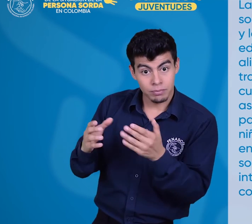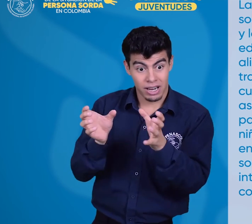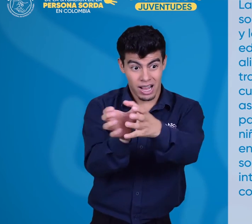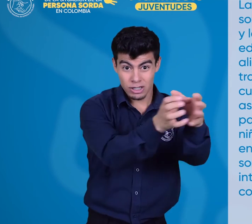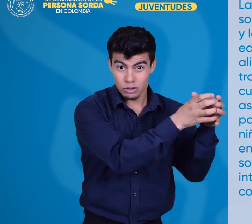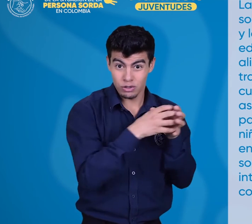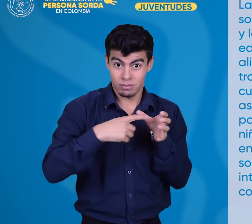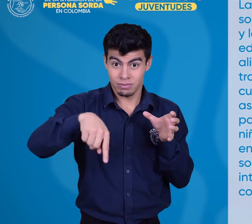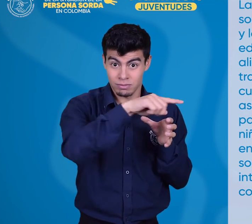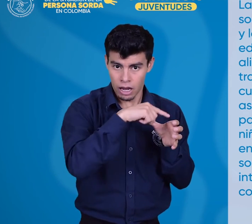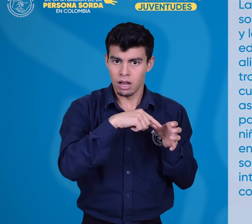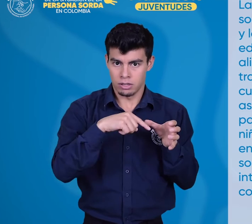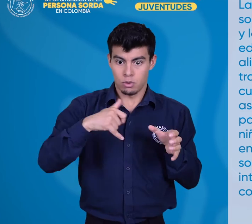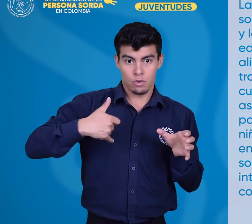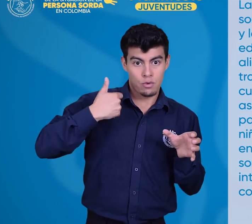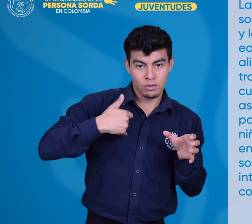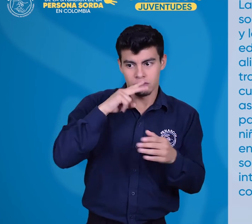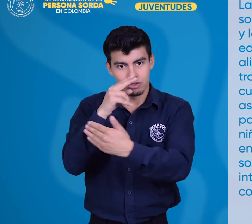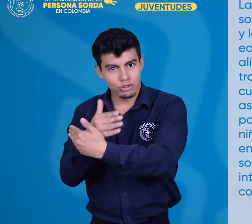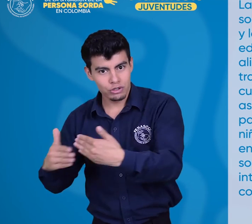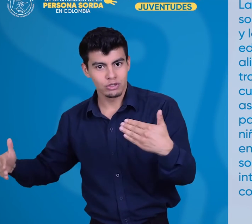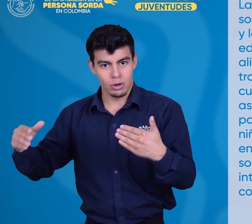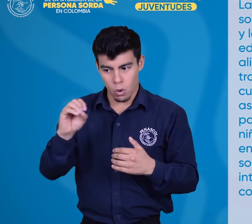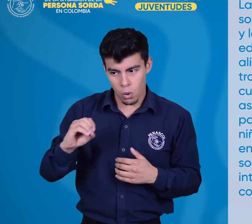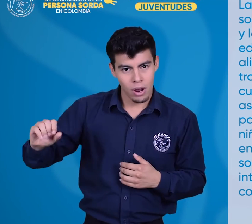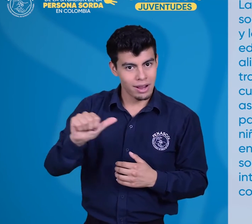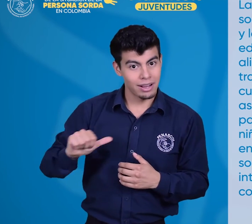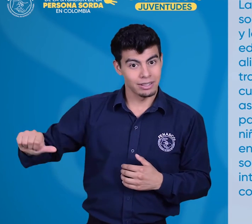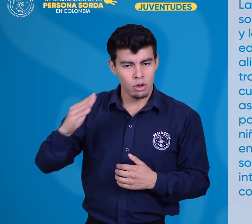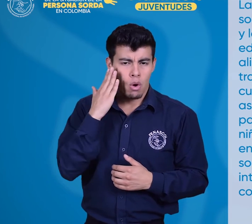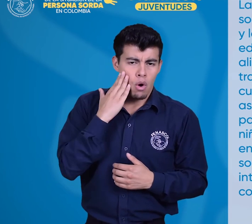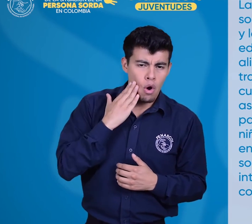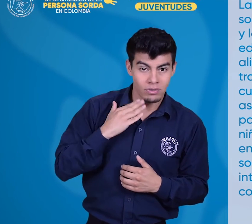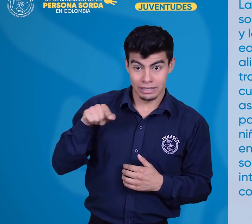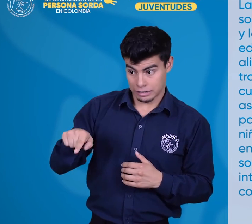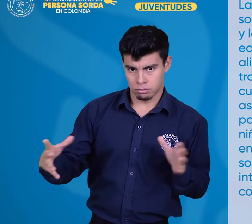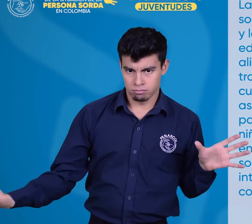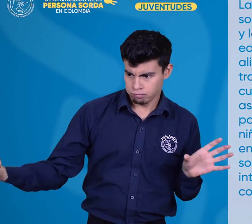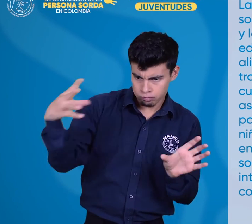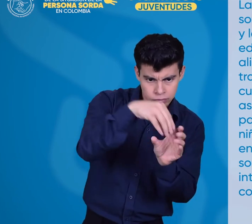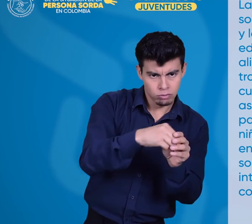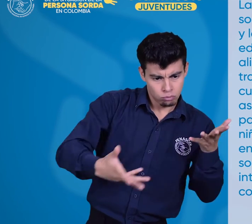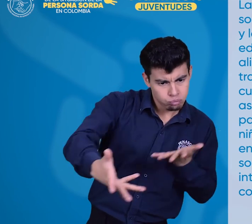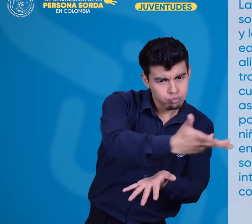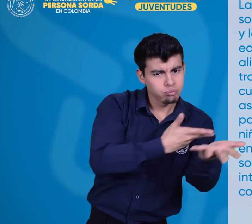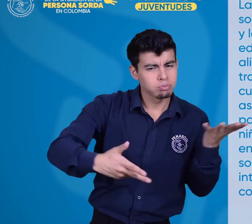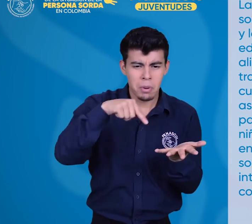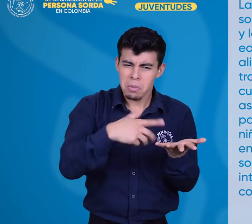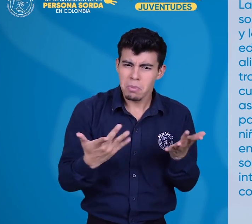sordos en las asociaciones de sordos como espacios de interacción, construcción de comunidad